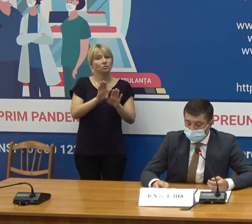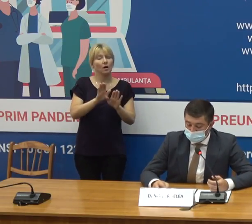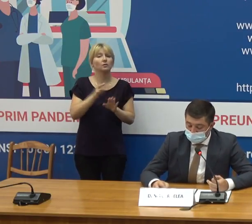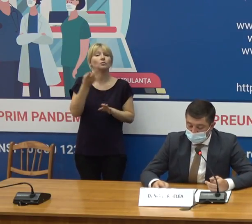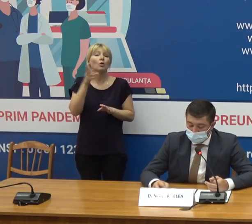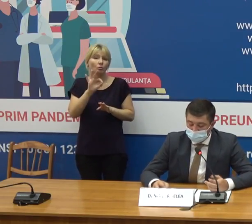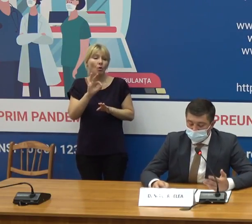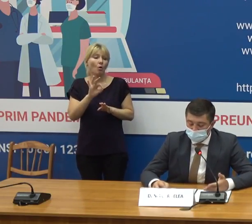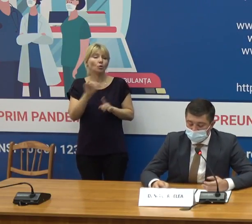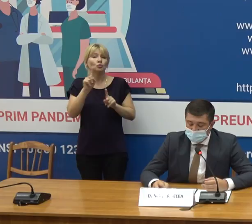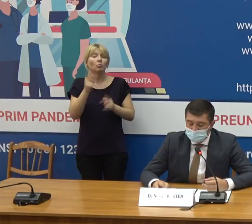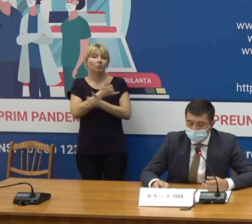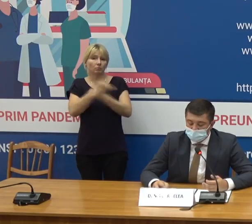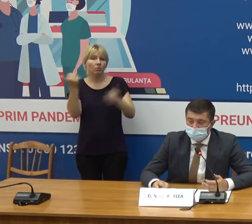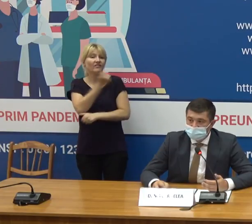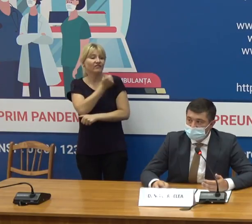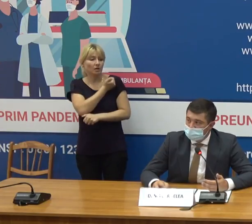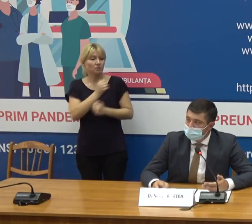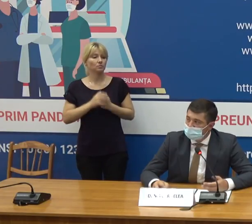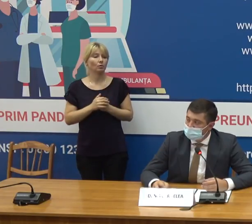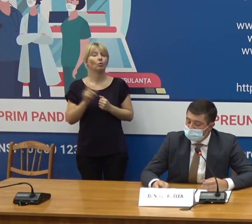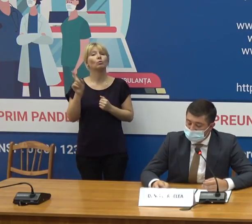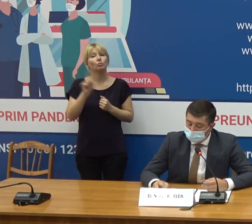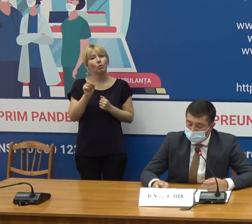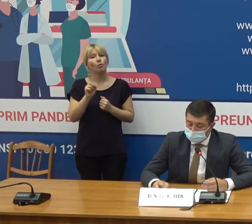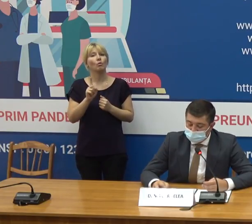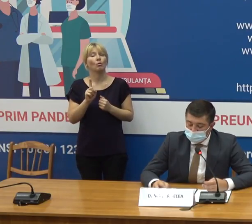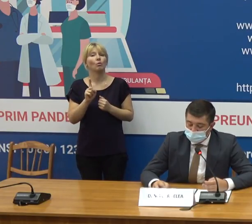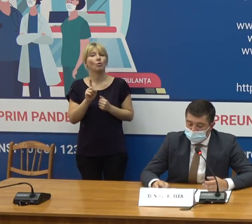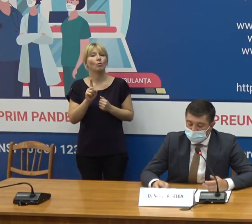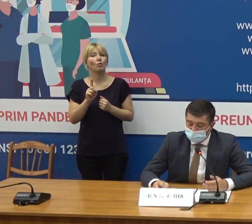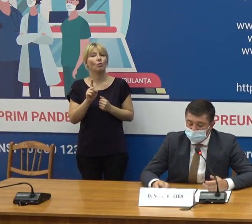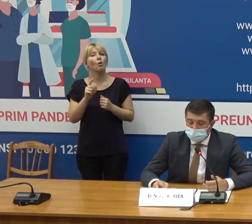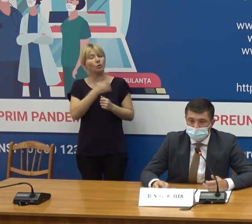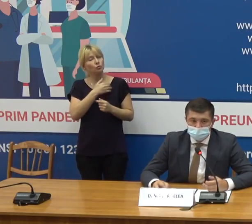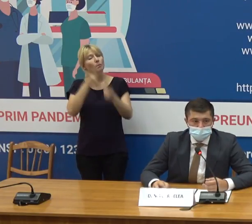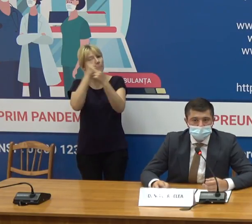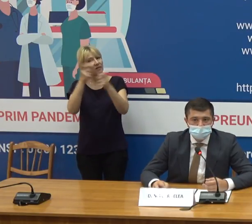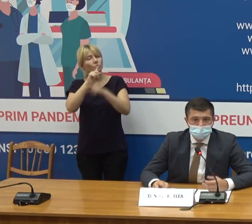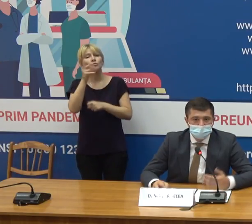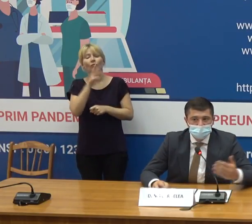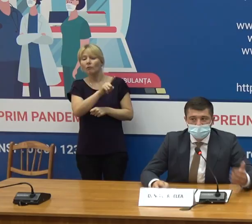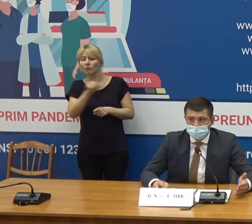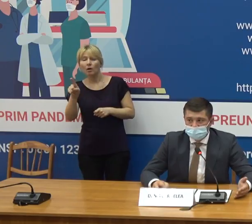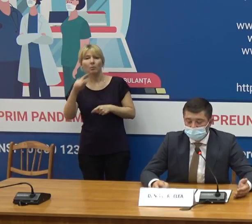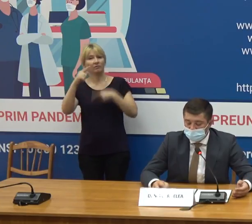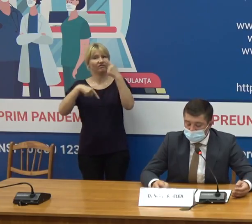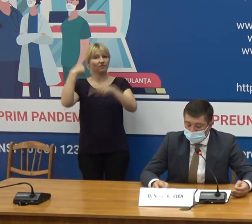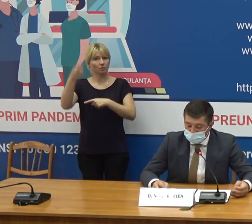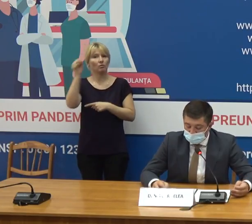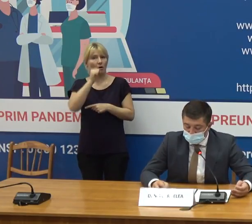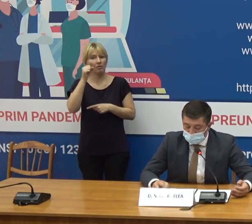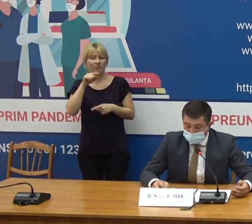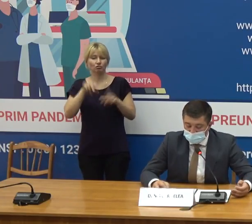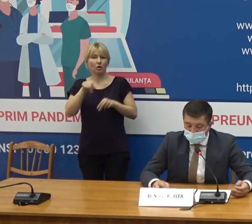necesare pentru efectuarea răpeului, dar și în acest context, informăm că pe parcursul lunii curiente, lunii